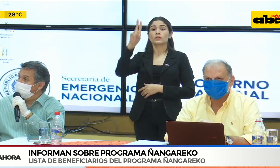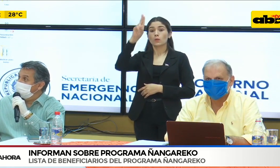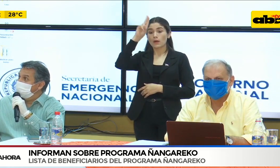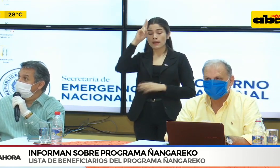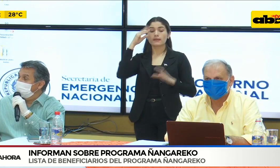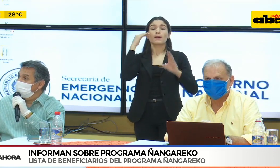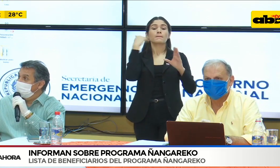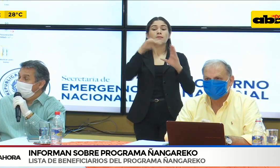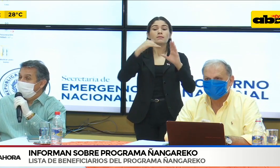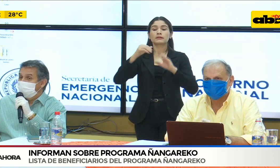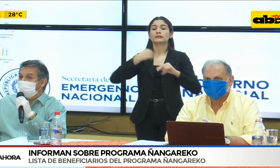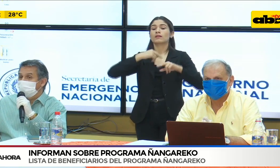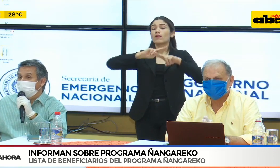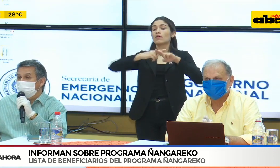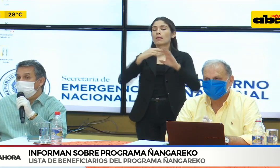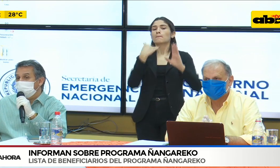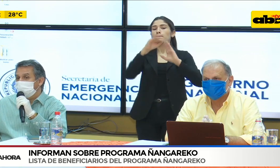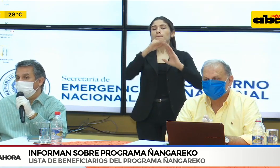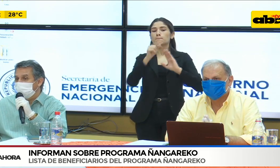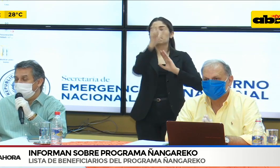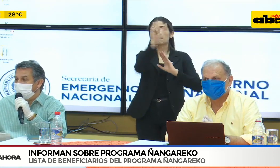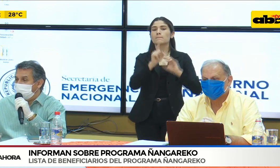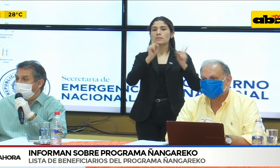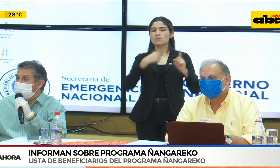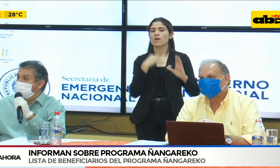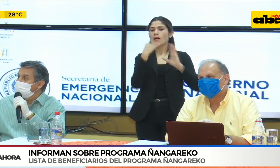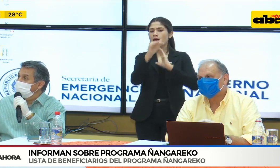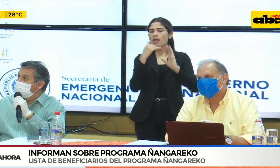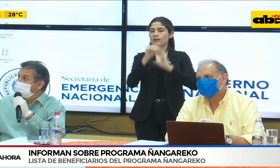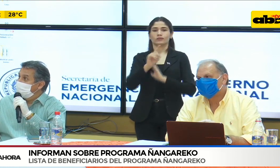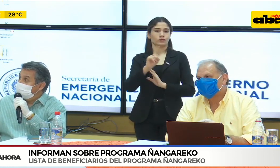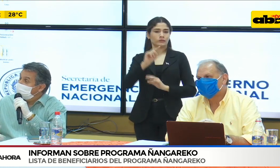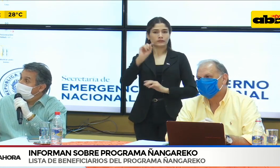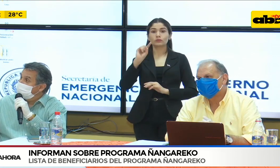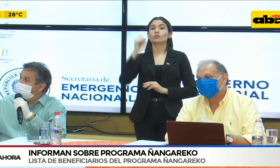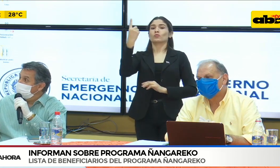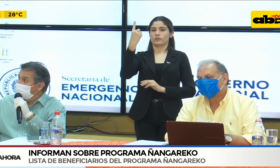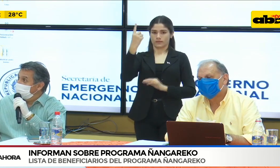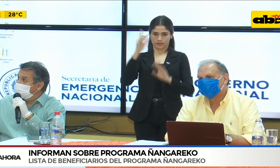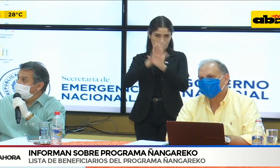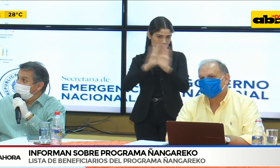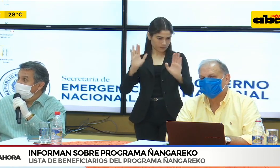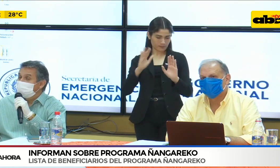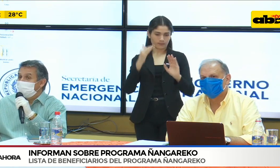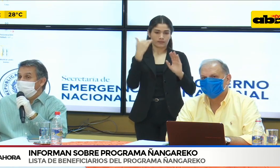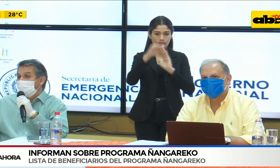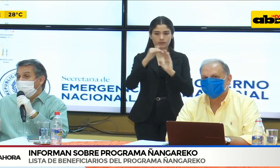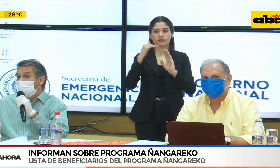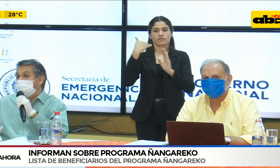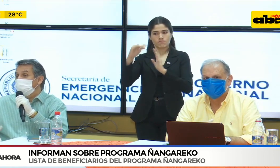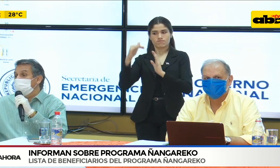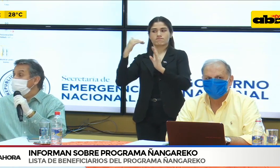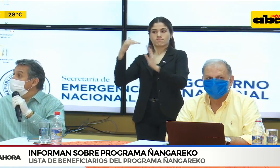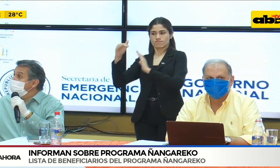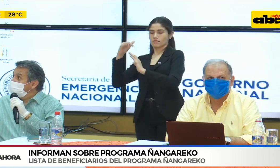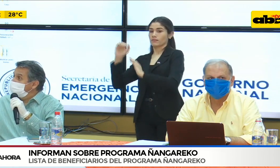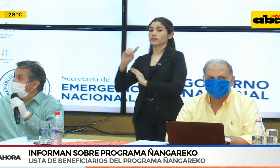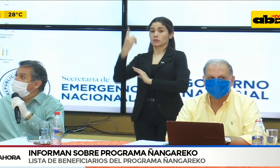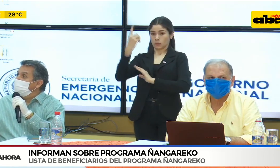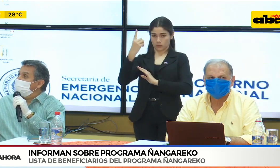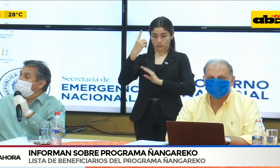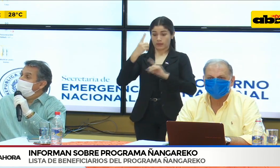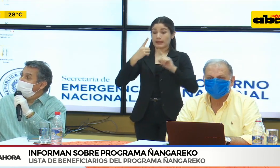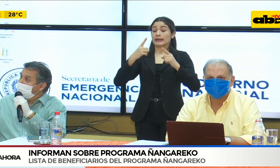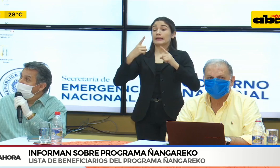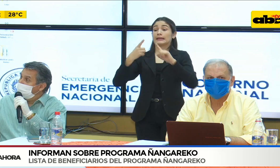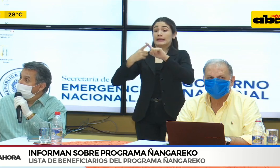establecido en el decreto. Hay que recordar que viene de fondo público del presupuesto normal. Hay un segundo programa